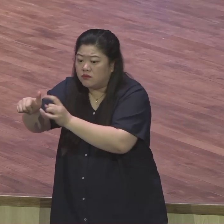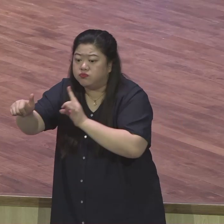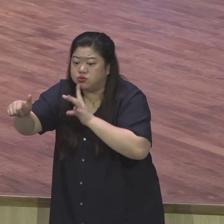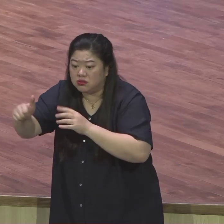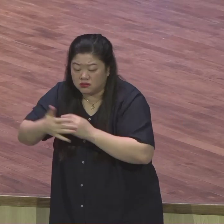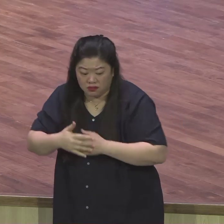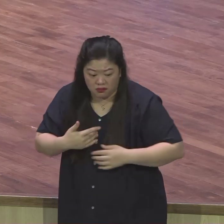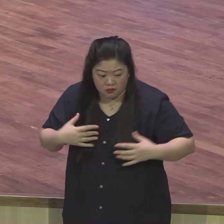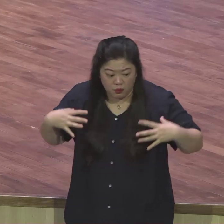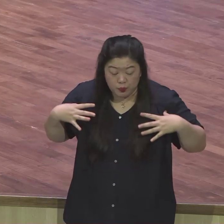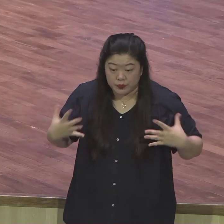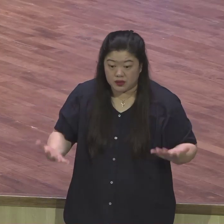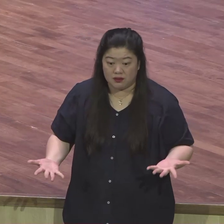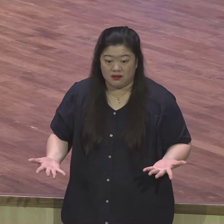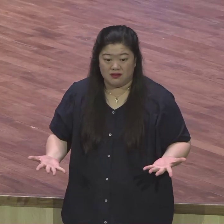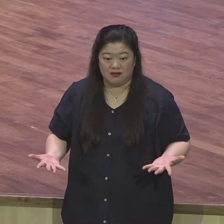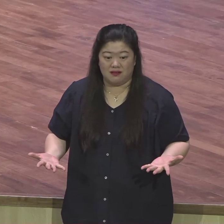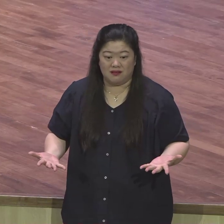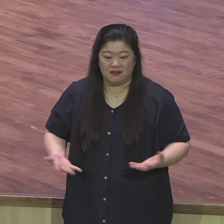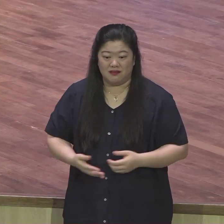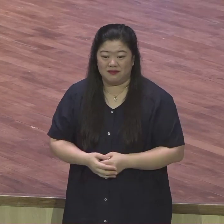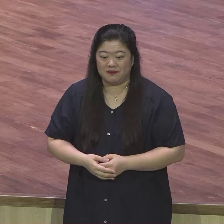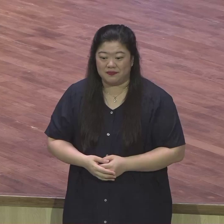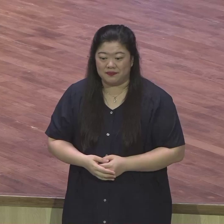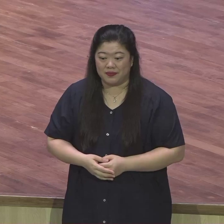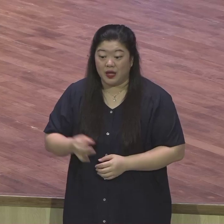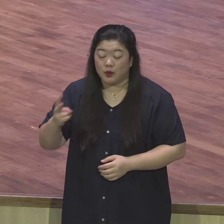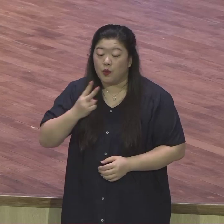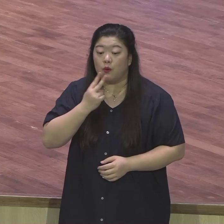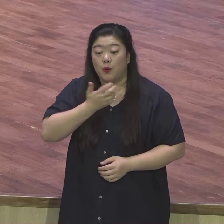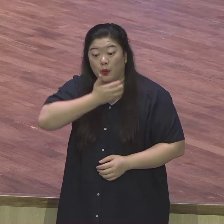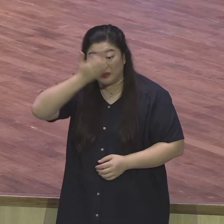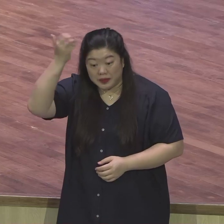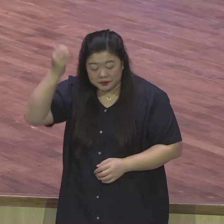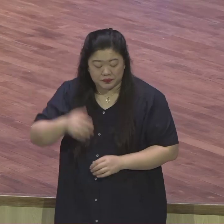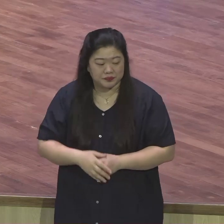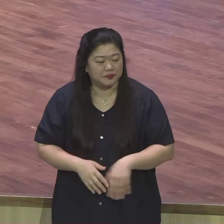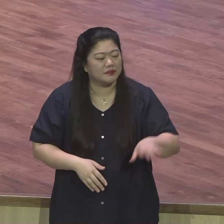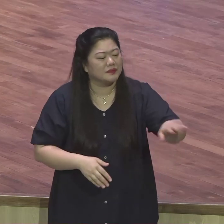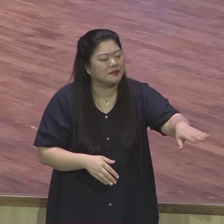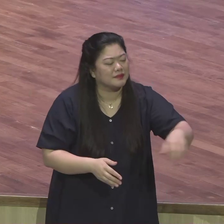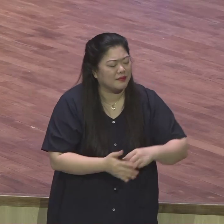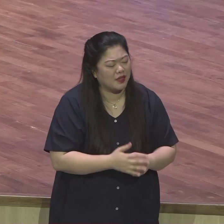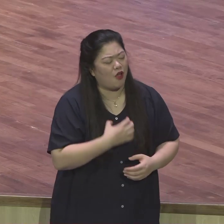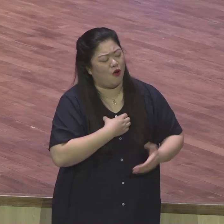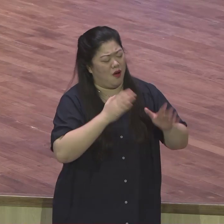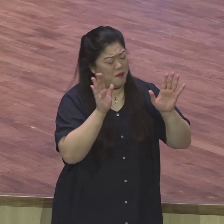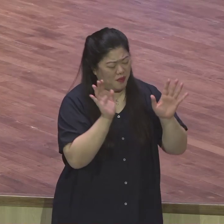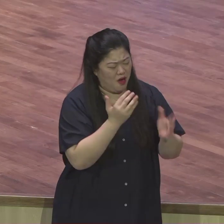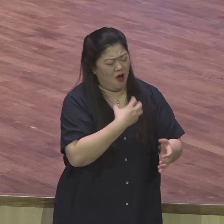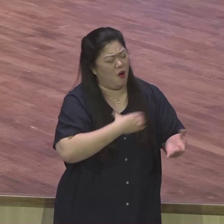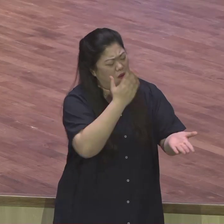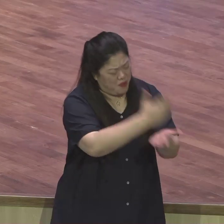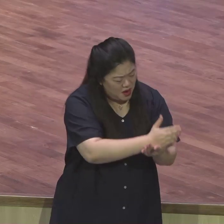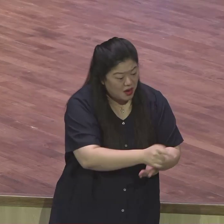또 한편으로는 형들을 복음적으로 모여 품는 모습이죠. 당신들이 나를 이곳에 팔았다고 해서